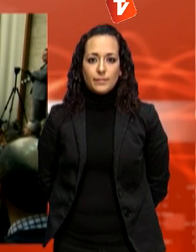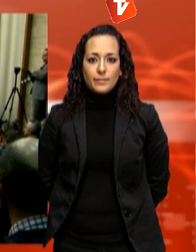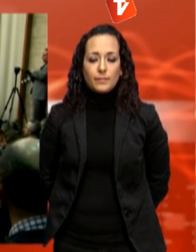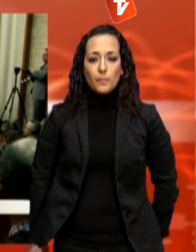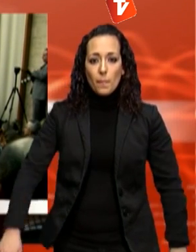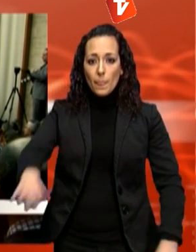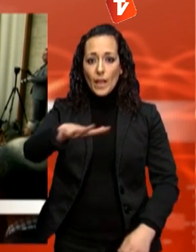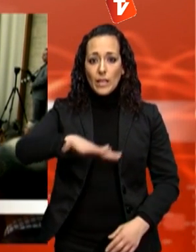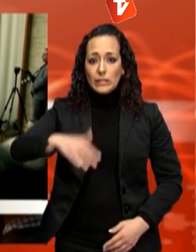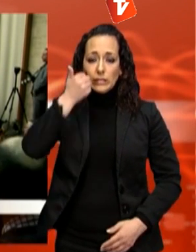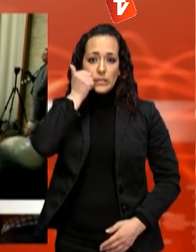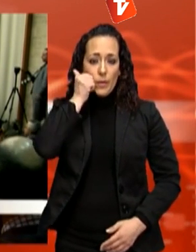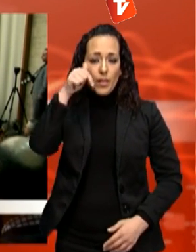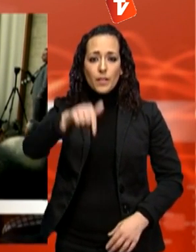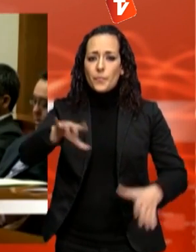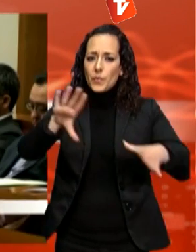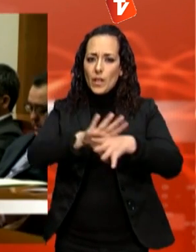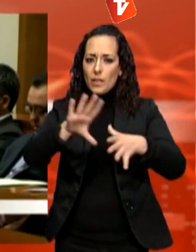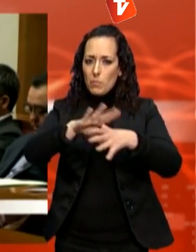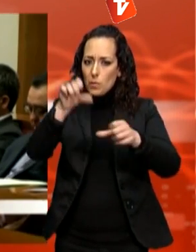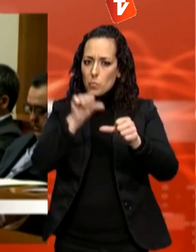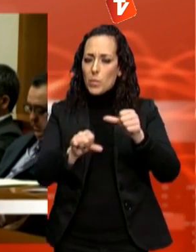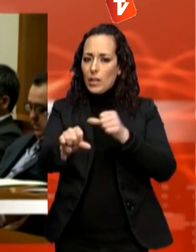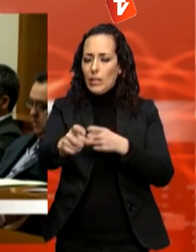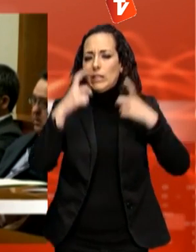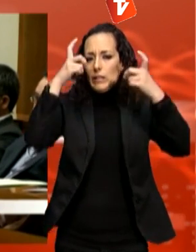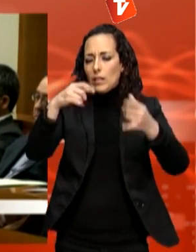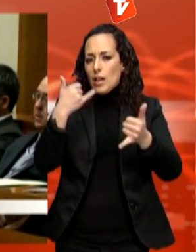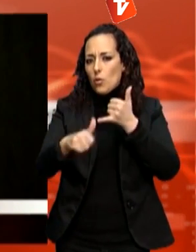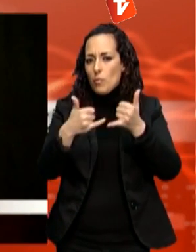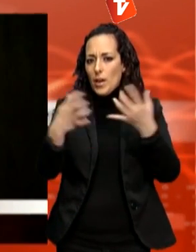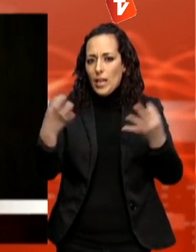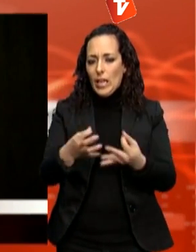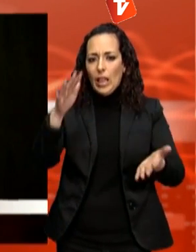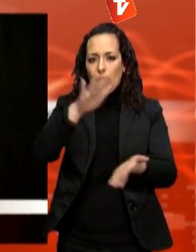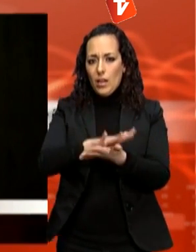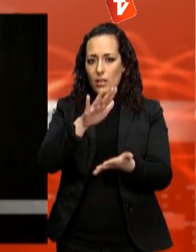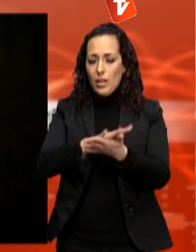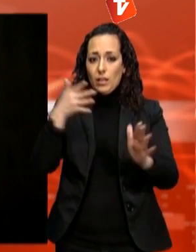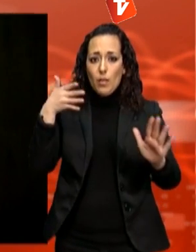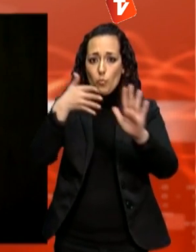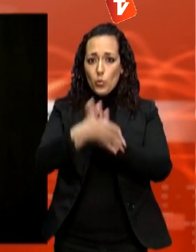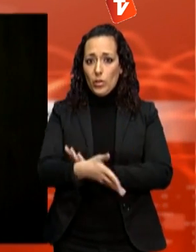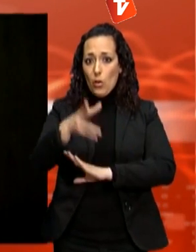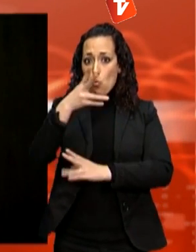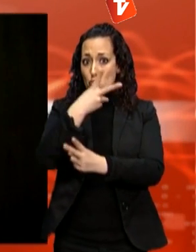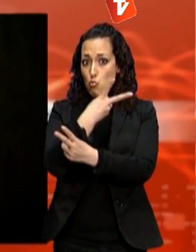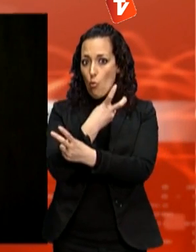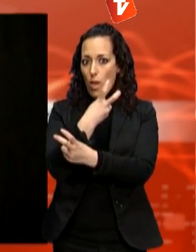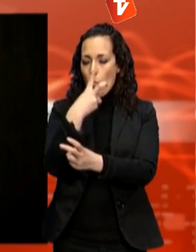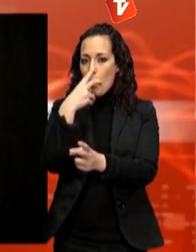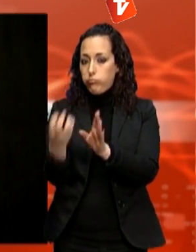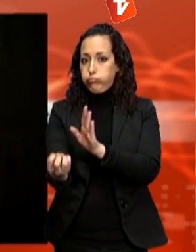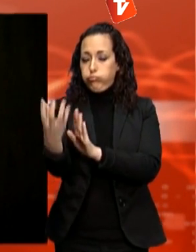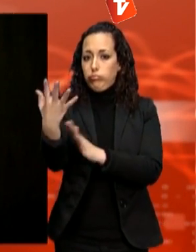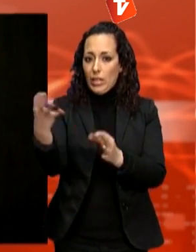Sabadell intentarà des d'aquest dimarts recuperar la normalitat que va perdre el 27 de novembre quan va esclatar el cas Mercuri. Joan Carles Sánchez ha estat